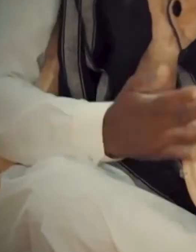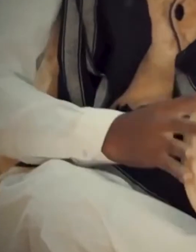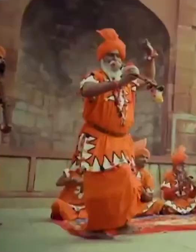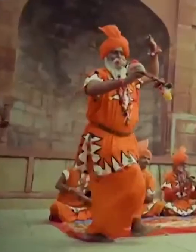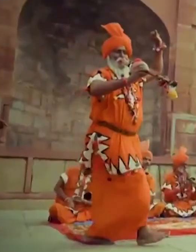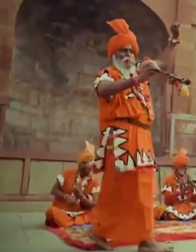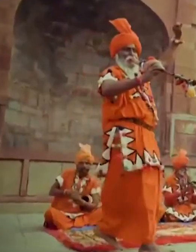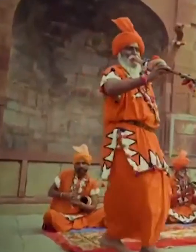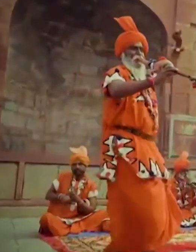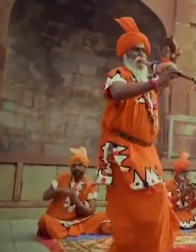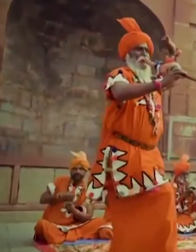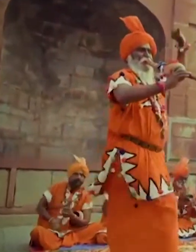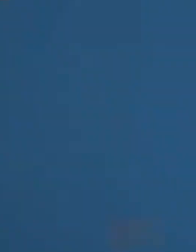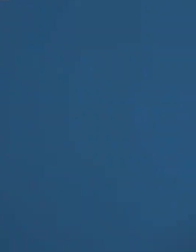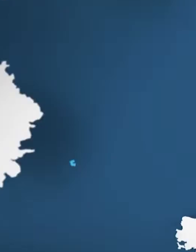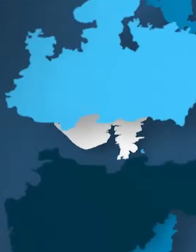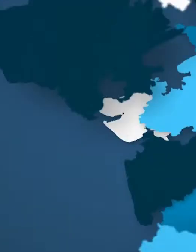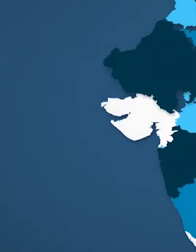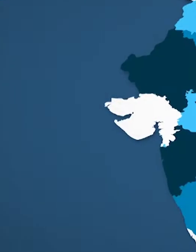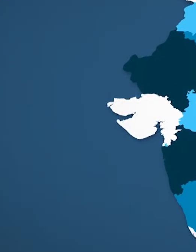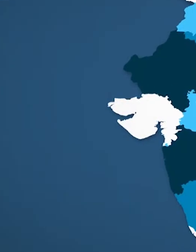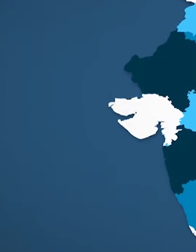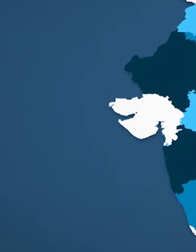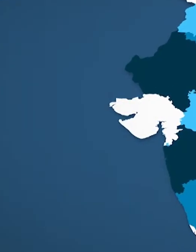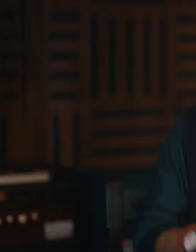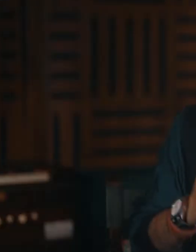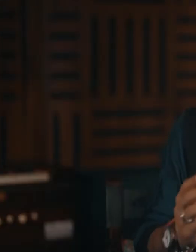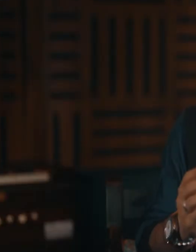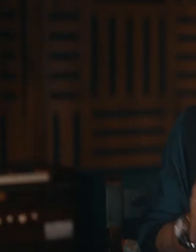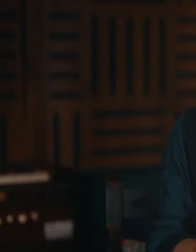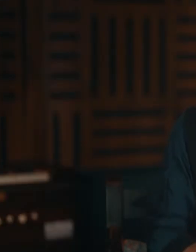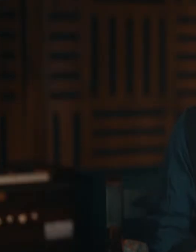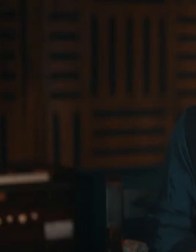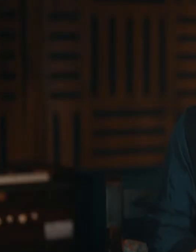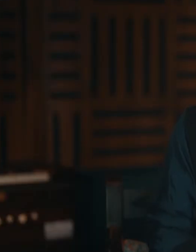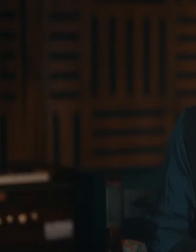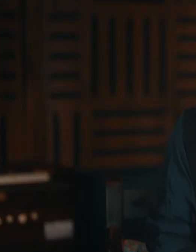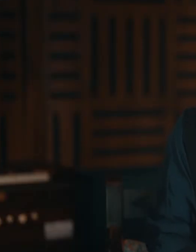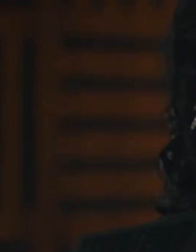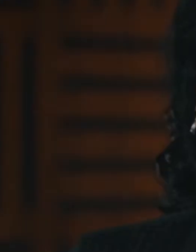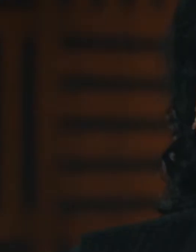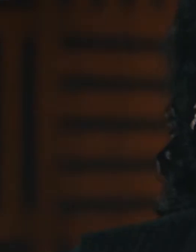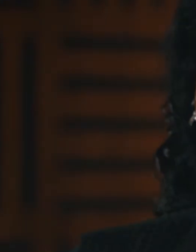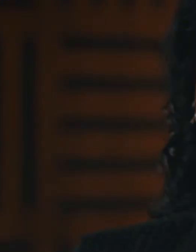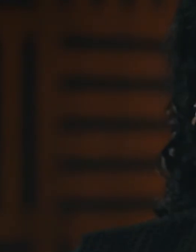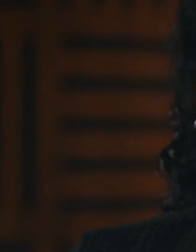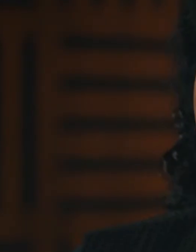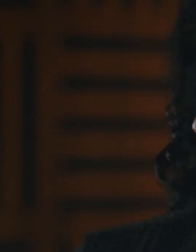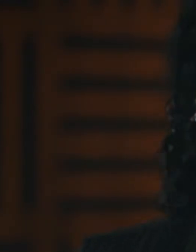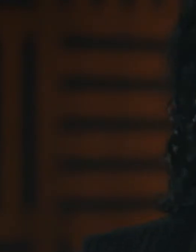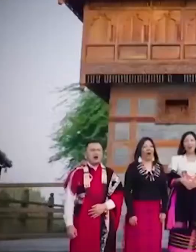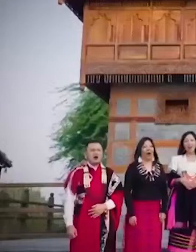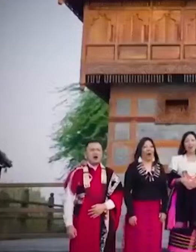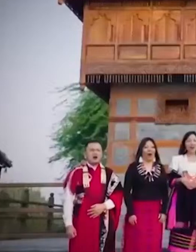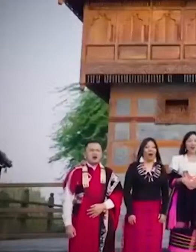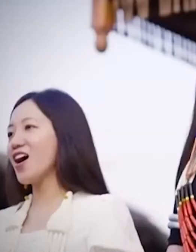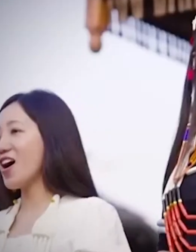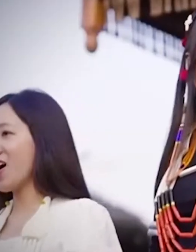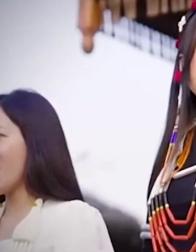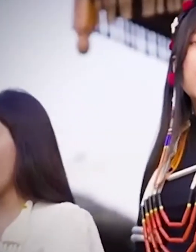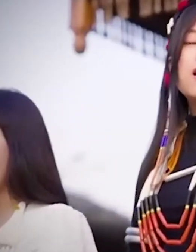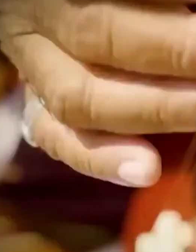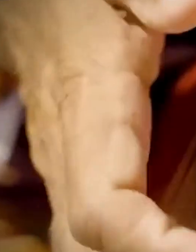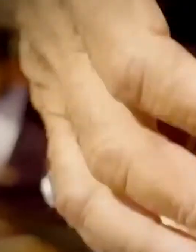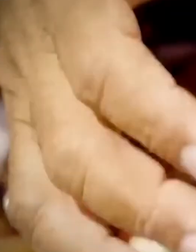जिसके ओडिशन्स हो रहे हैं भारत के हर राज्य में यदि आप हैं एक लोक गायक यदि आप हैं एक फोक सिंगर और